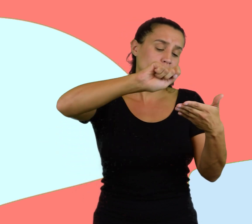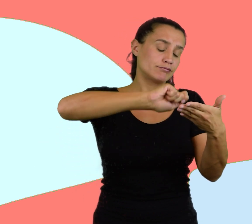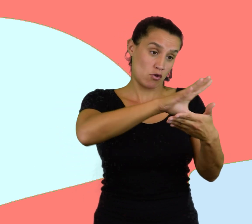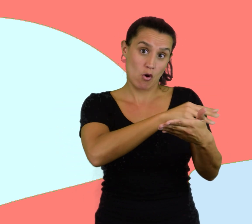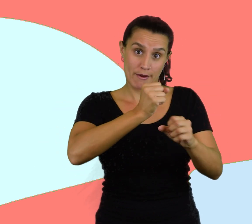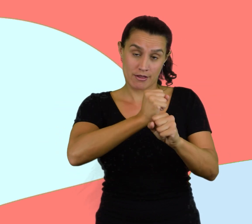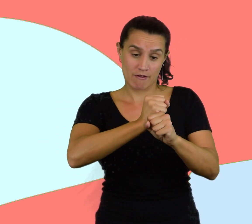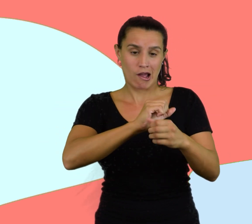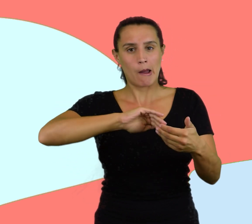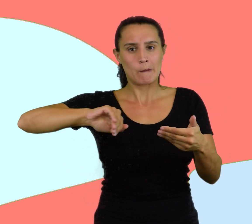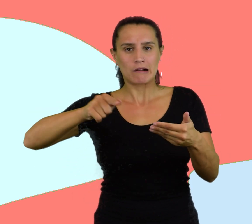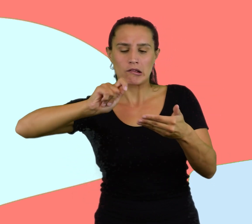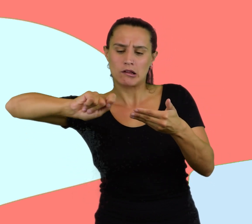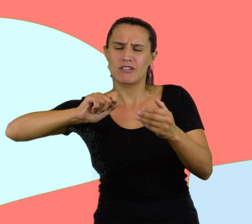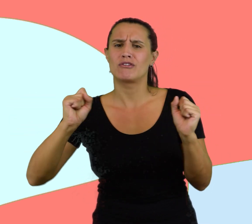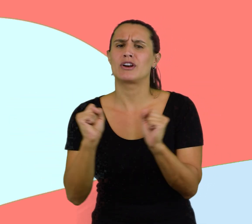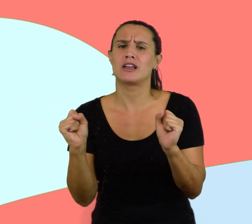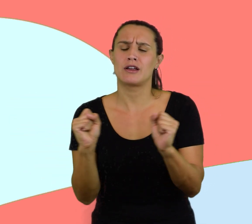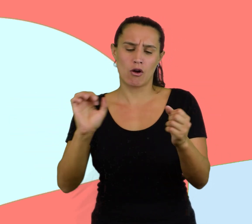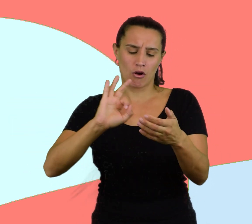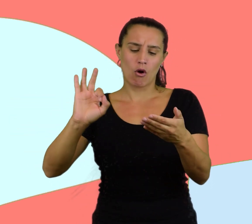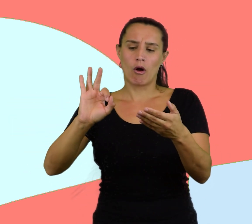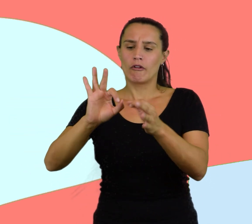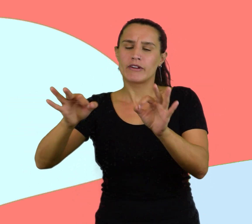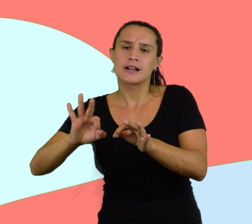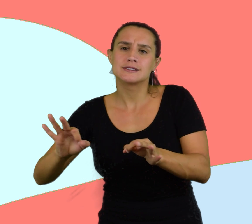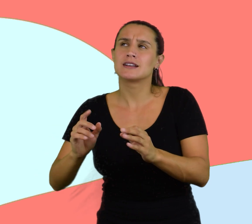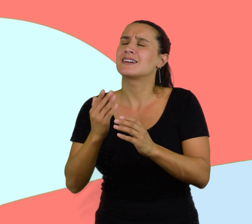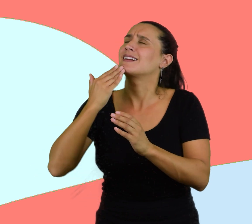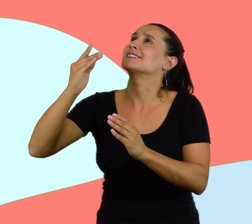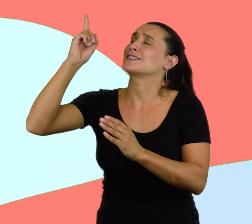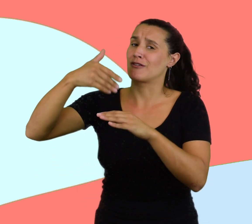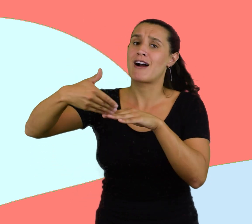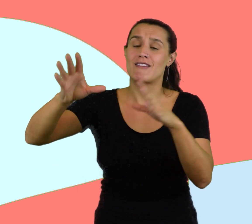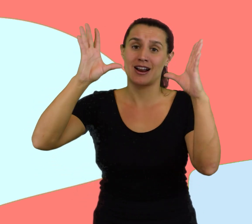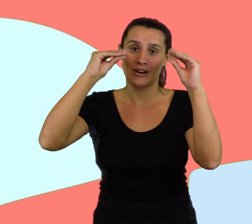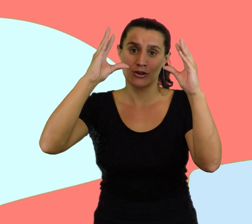Tengo mucho frío. Gracias Dios, pronto se hará de noche.